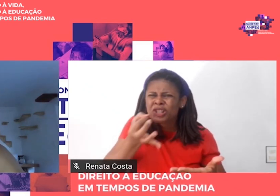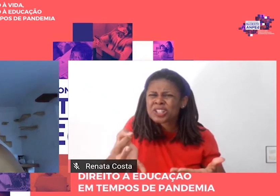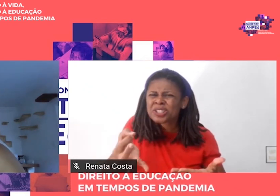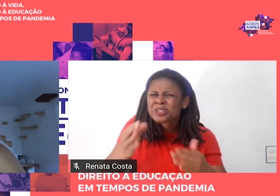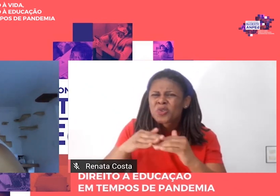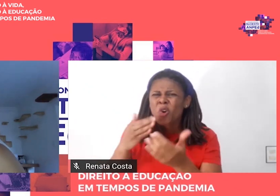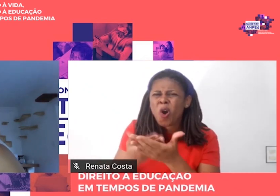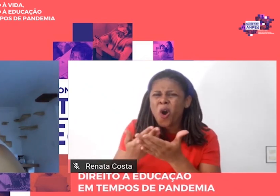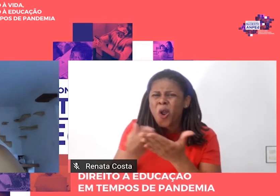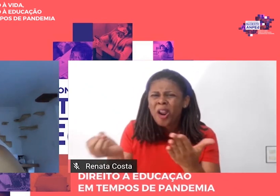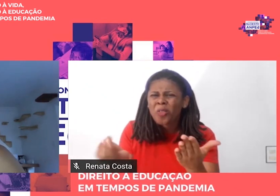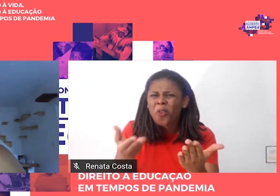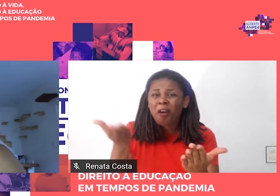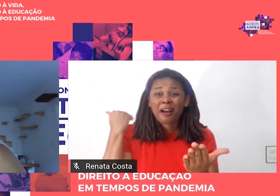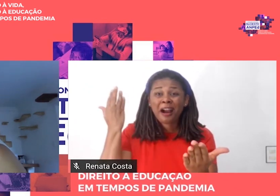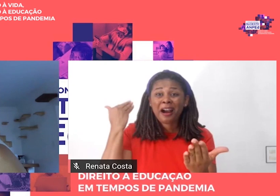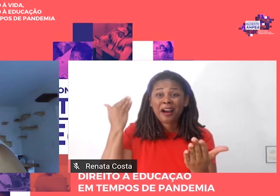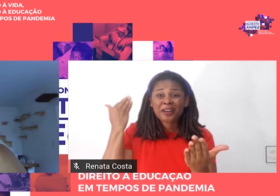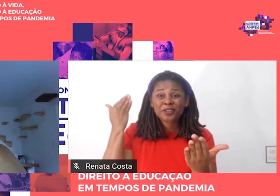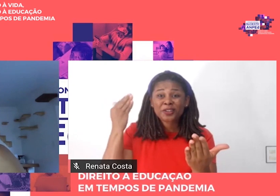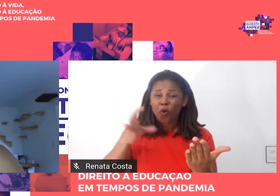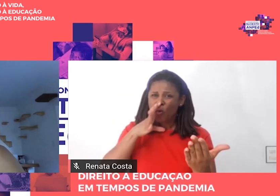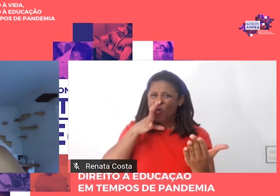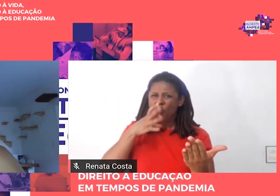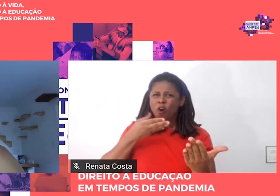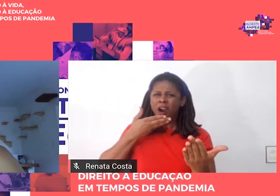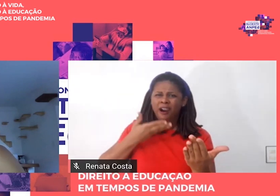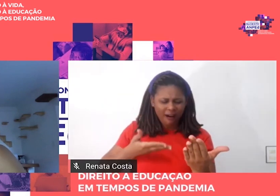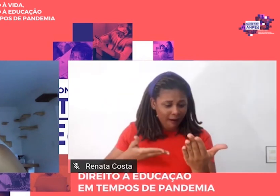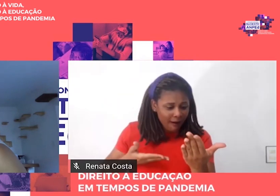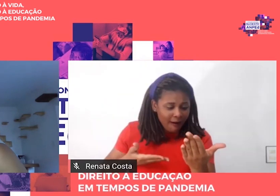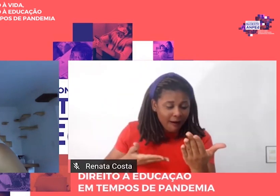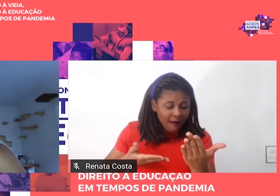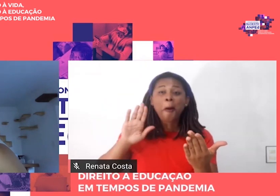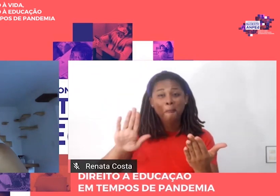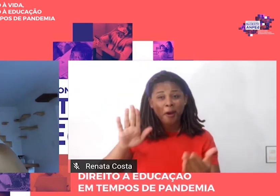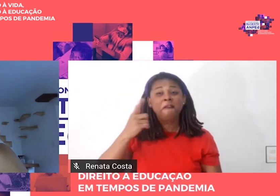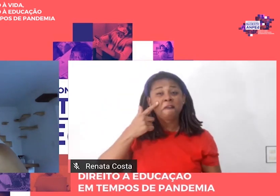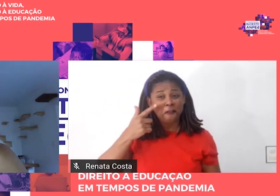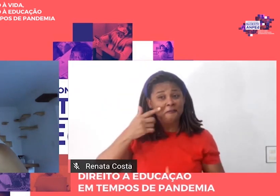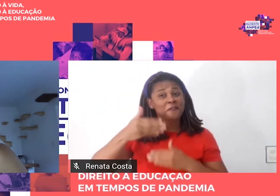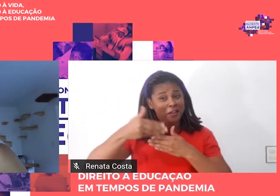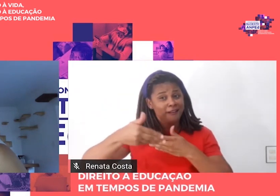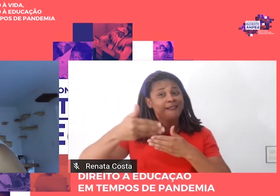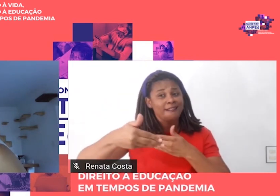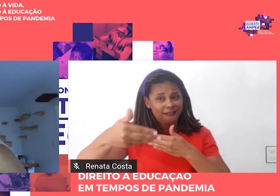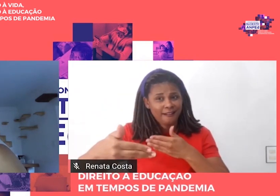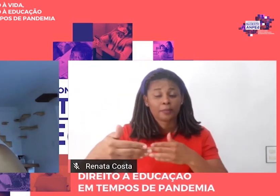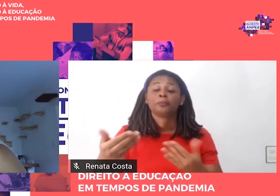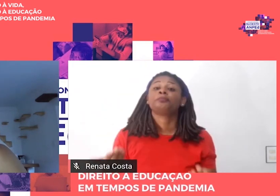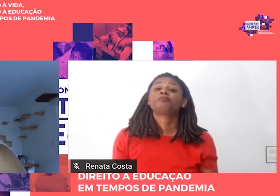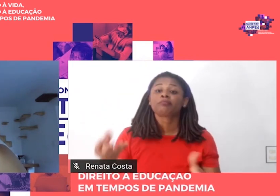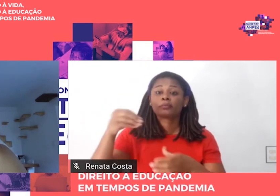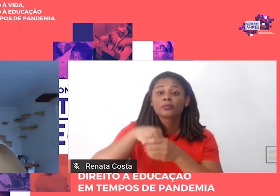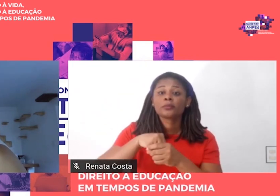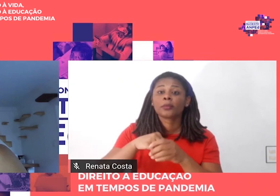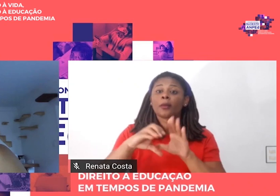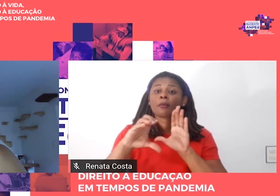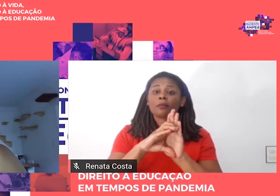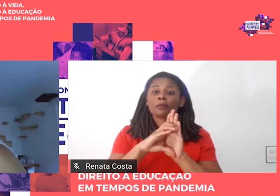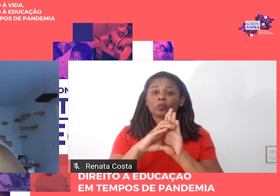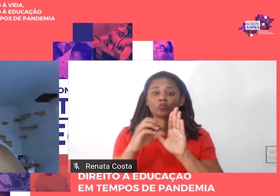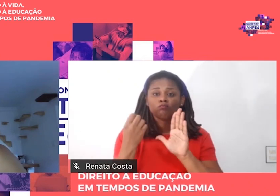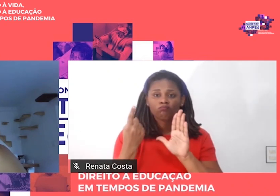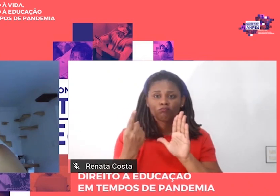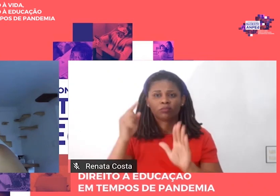rapidamente mencionar a seguir. No capítulo 1, As Teorias da Educação e o